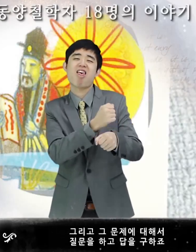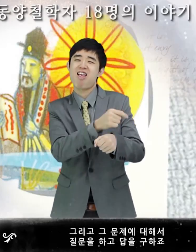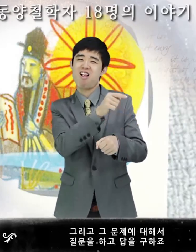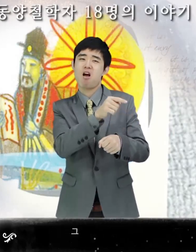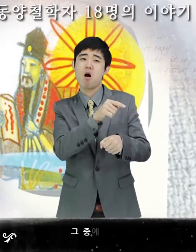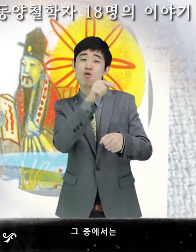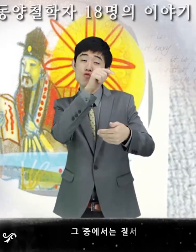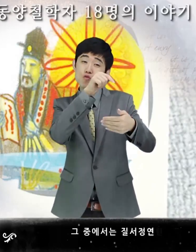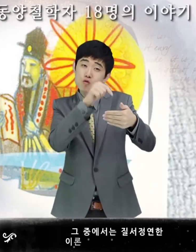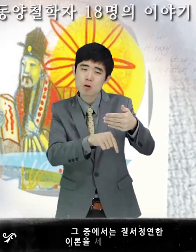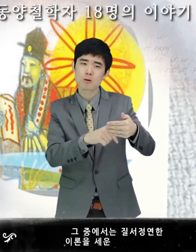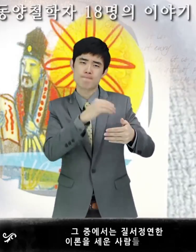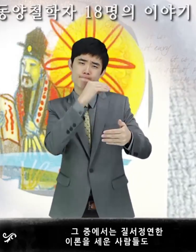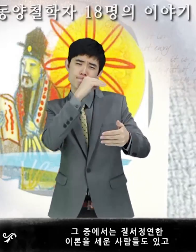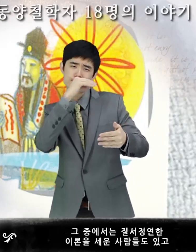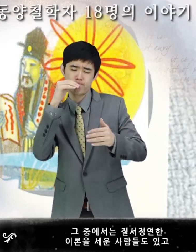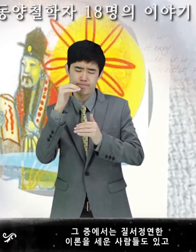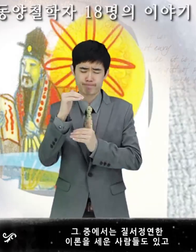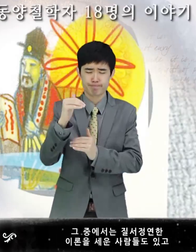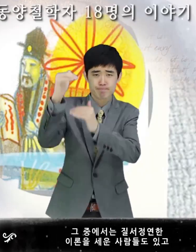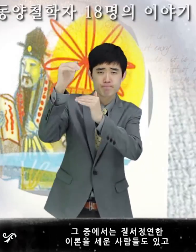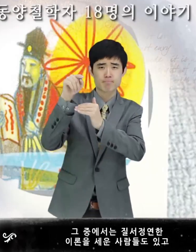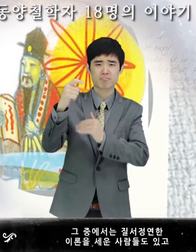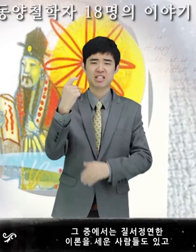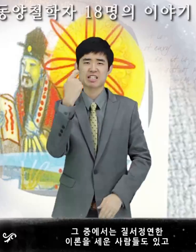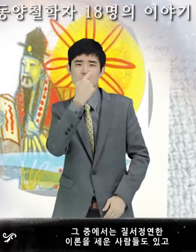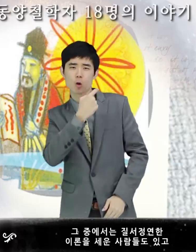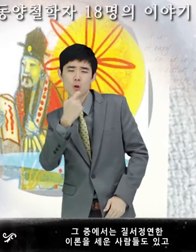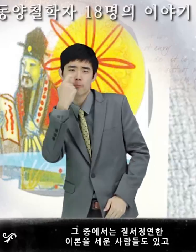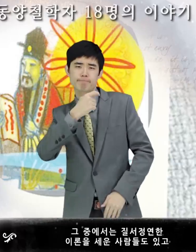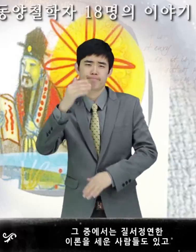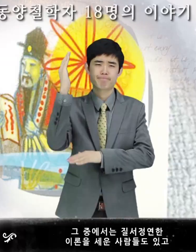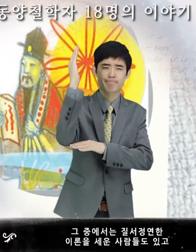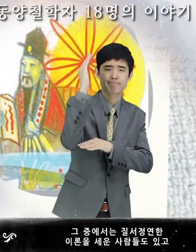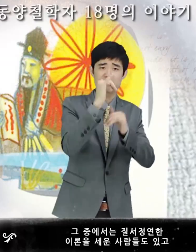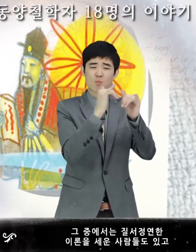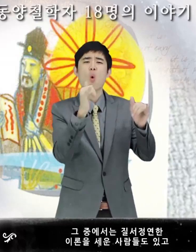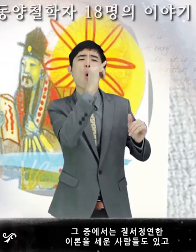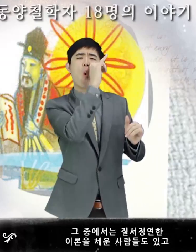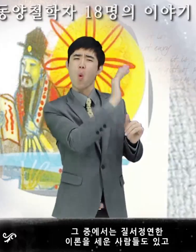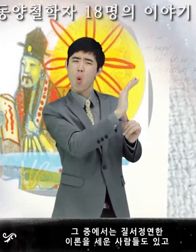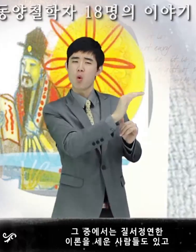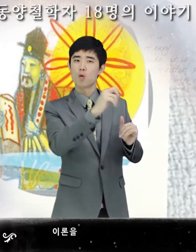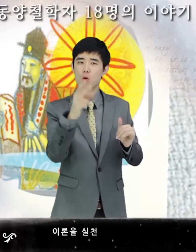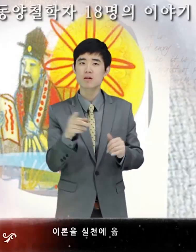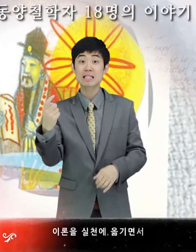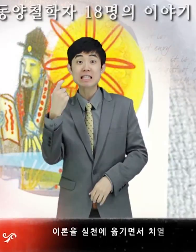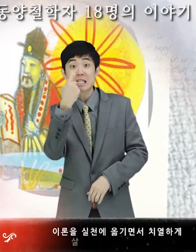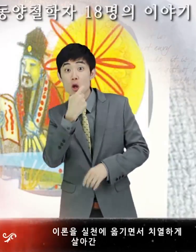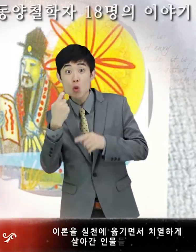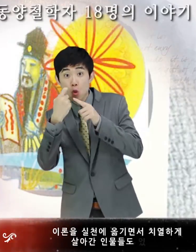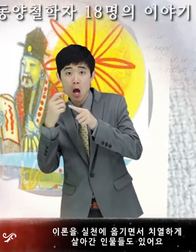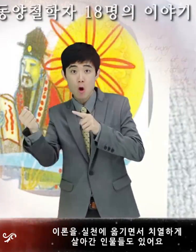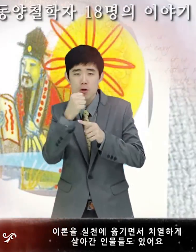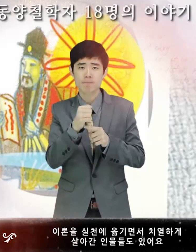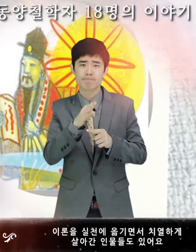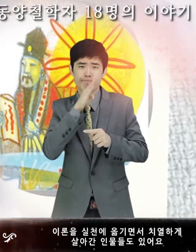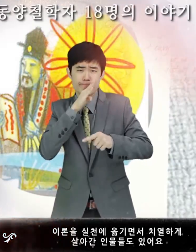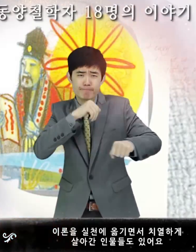그 중에서는 질서정연한 이론을 세운 사람들도 있고, 이론을 실천에 옮기면서 치열하게